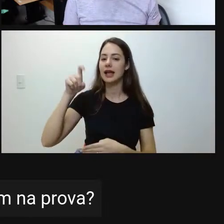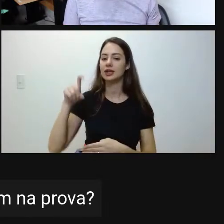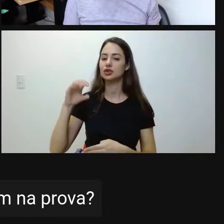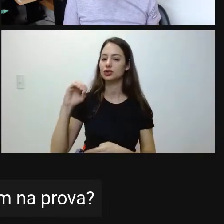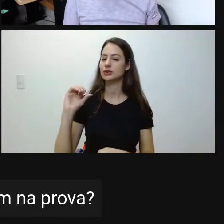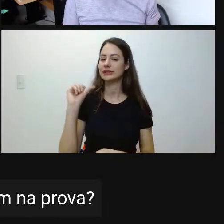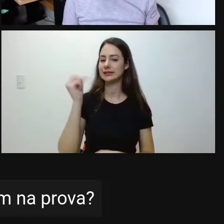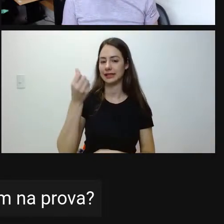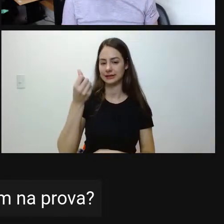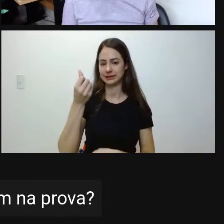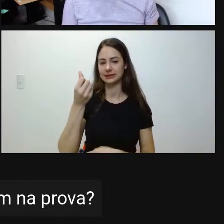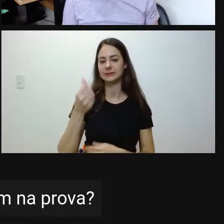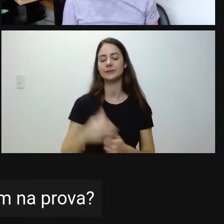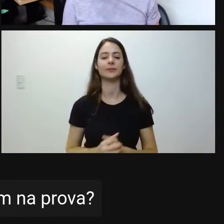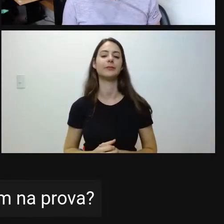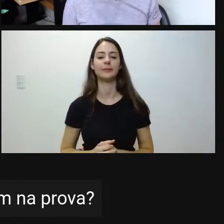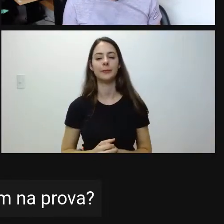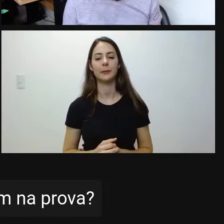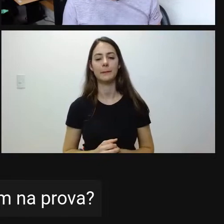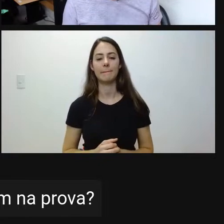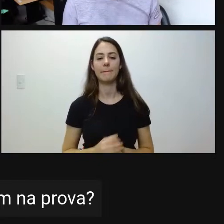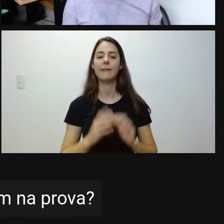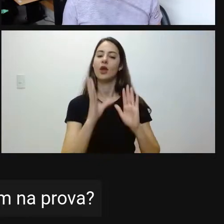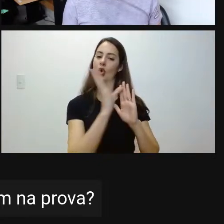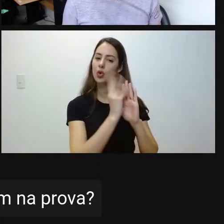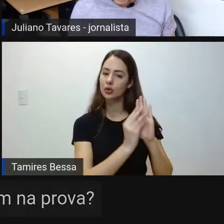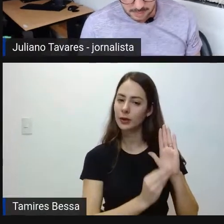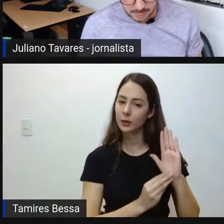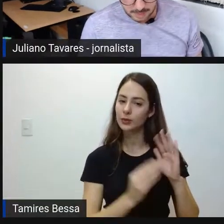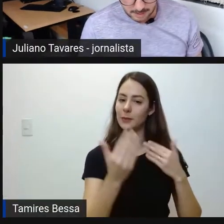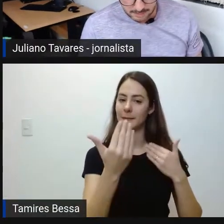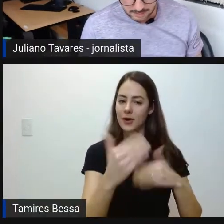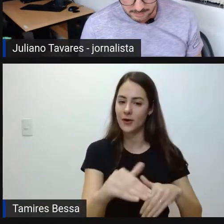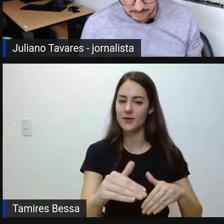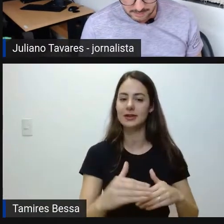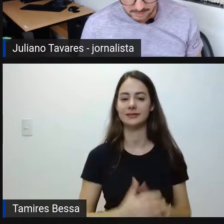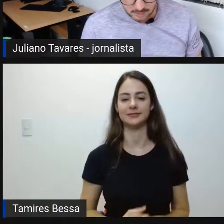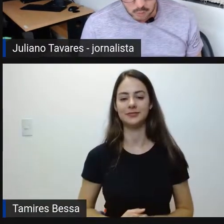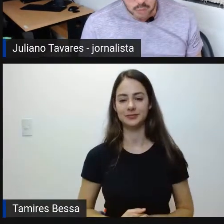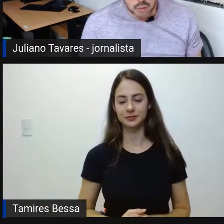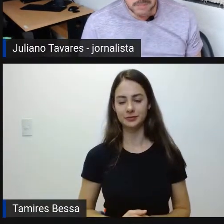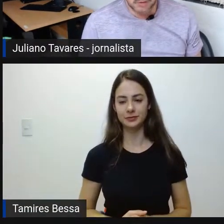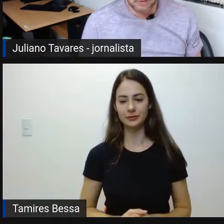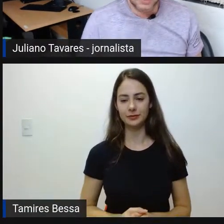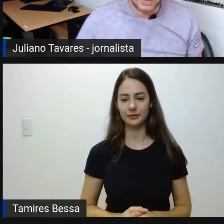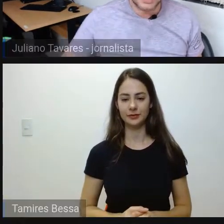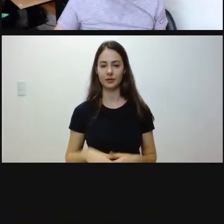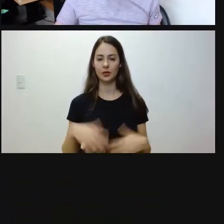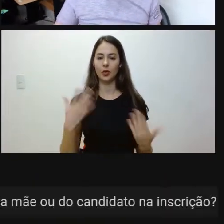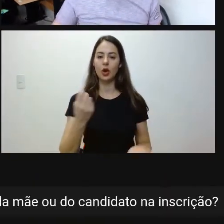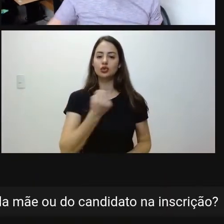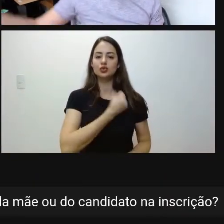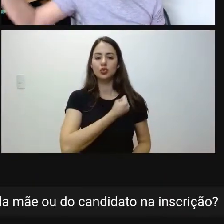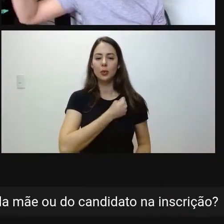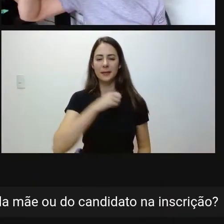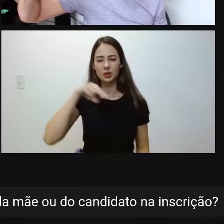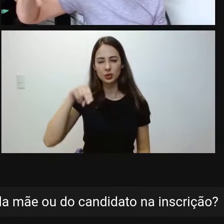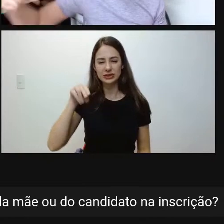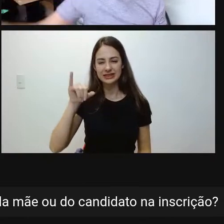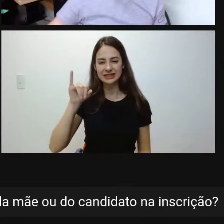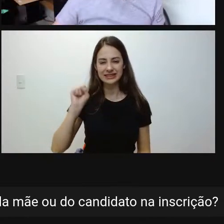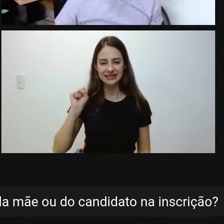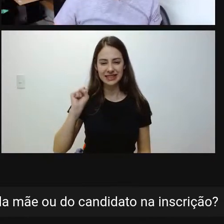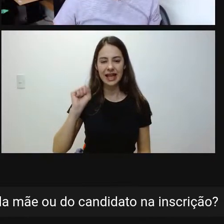Anexo 6. Sim, os conteúdos que vão cair na prova, né? O número do NIS deve ser colocado da